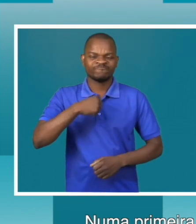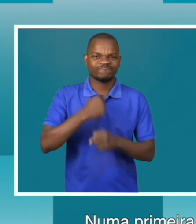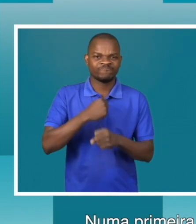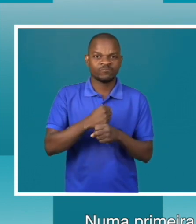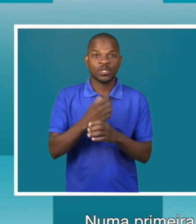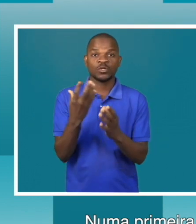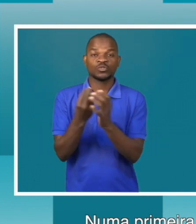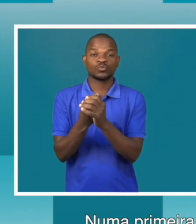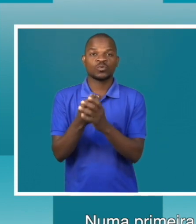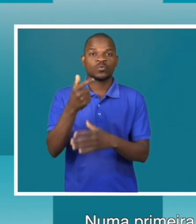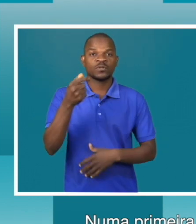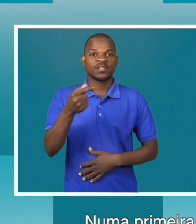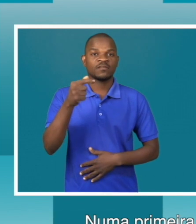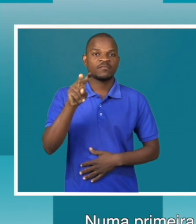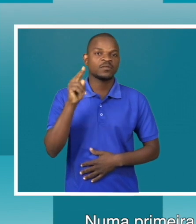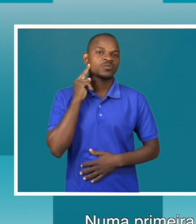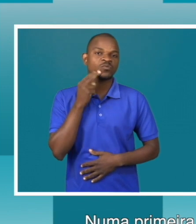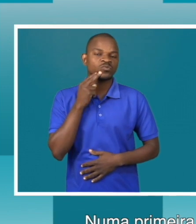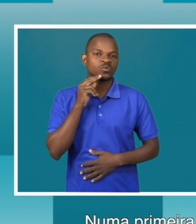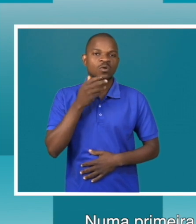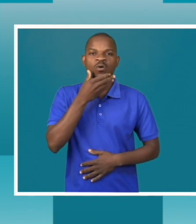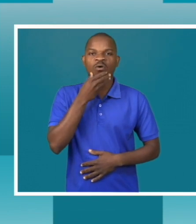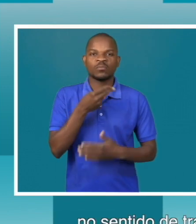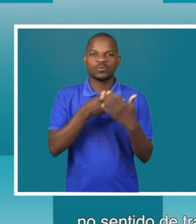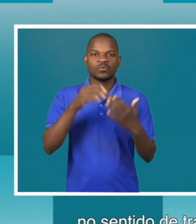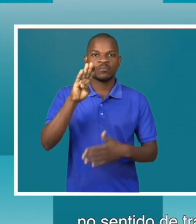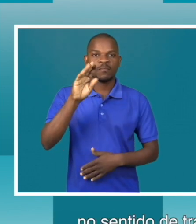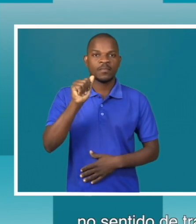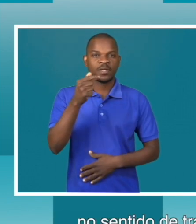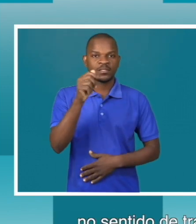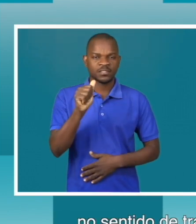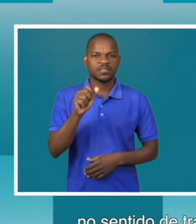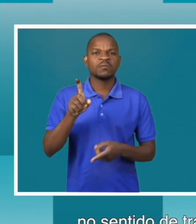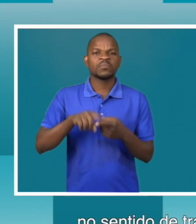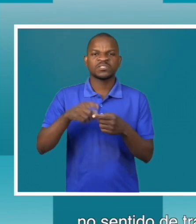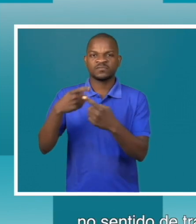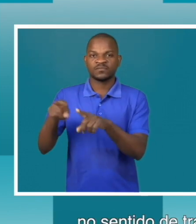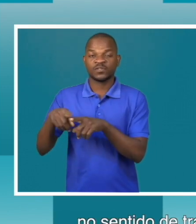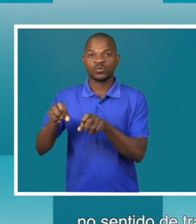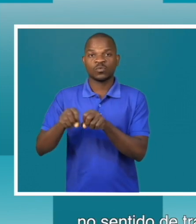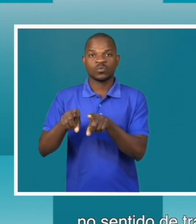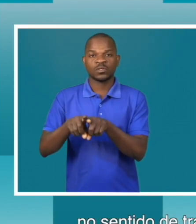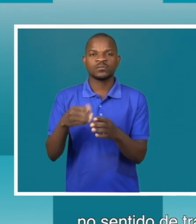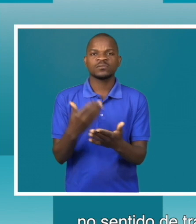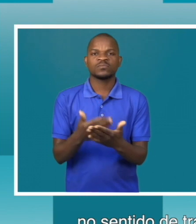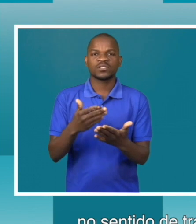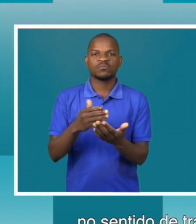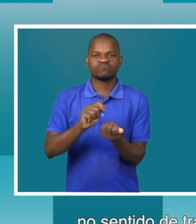na pessoa do Bata e outros colegas, no sentido de transformar, por exemplo, os vídeos, que temos